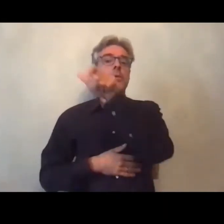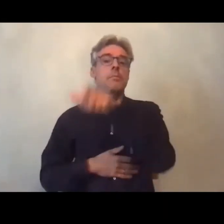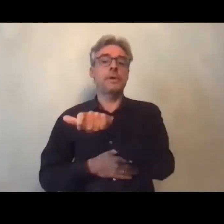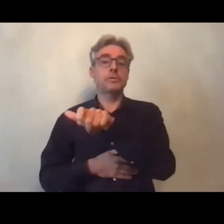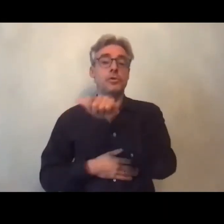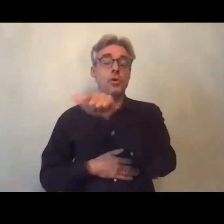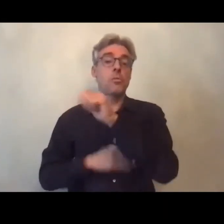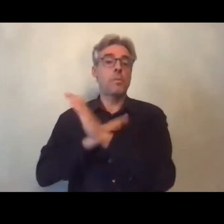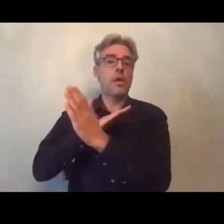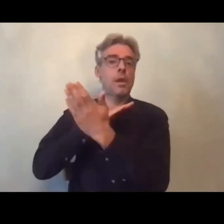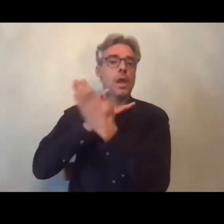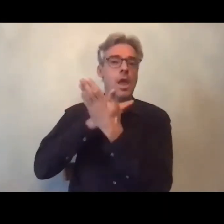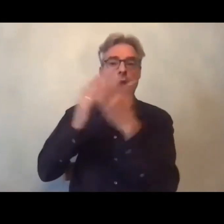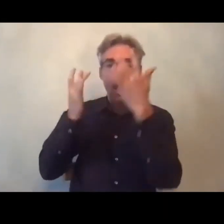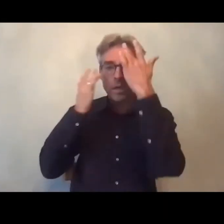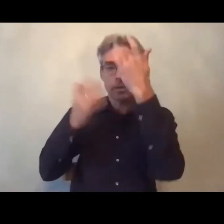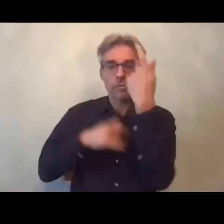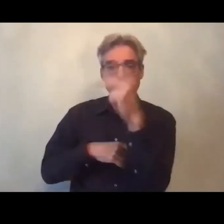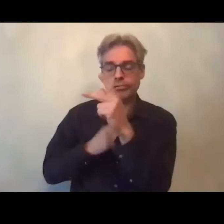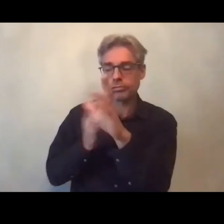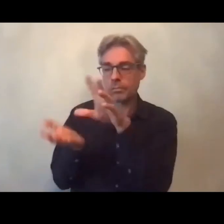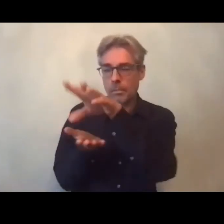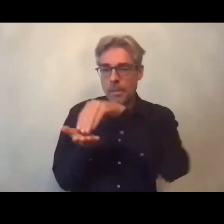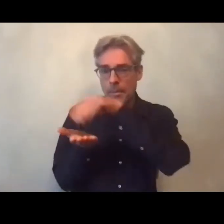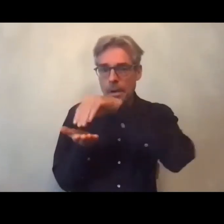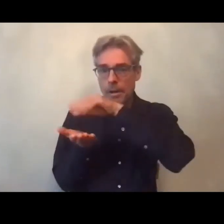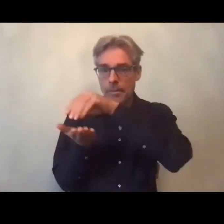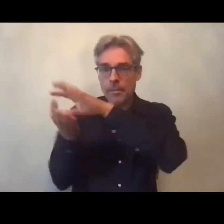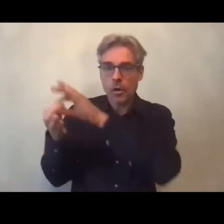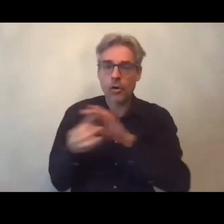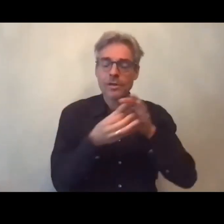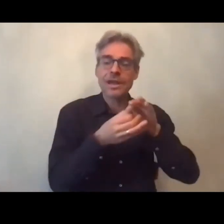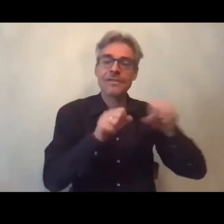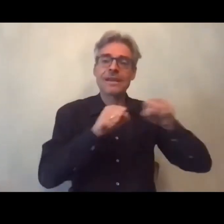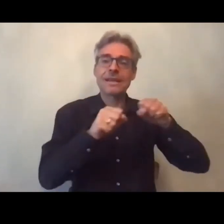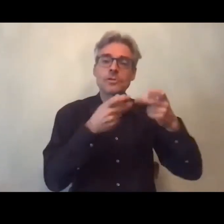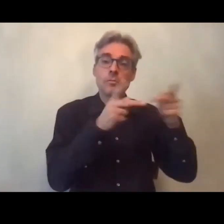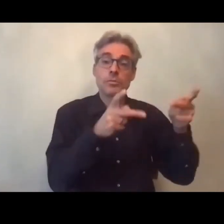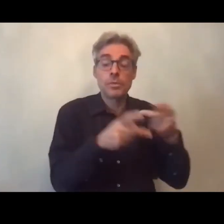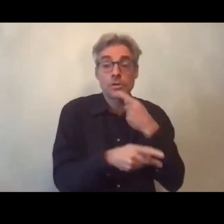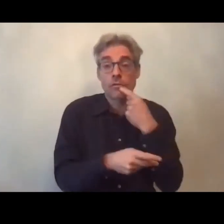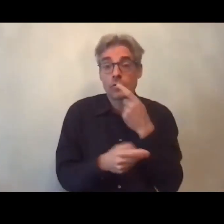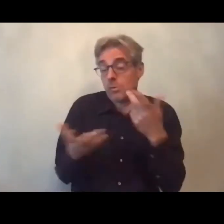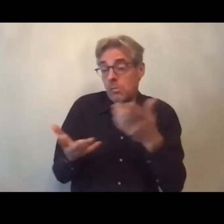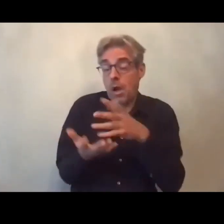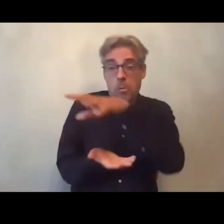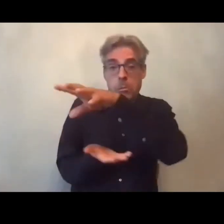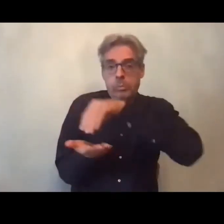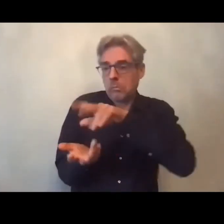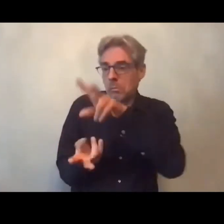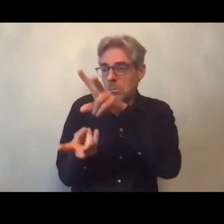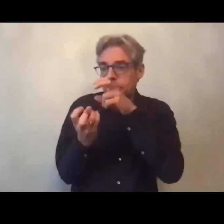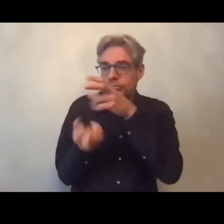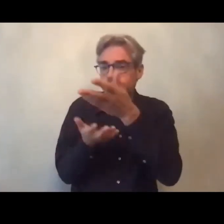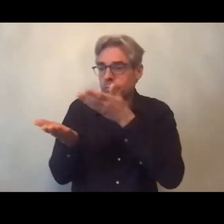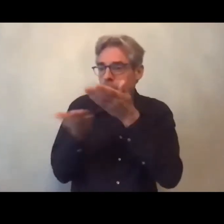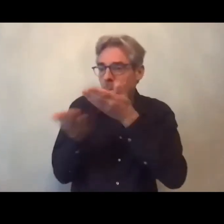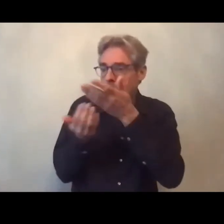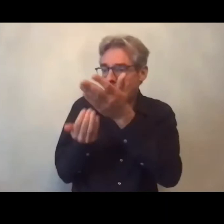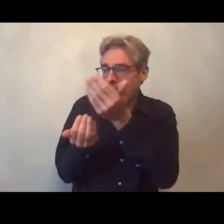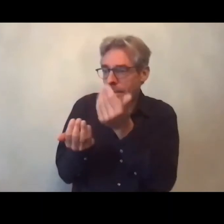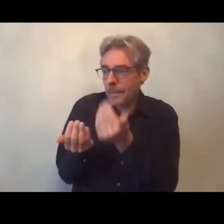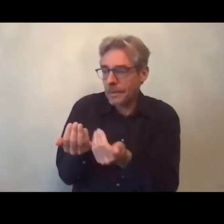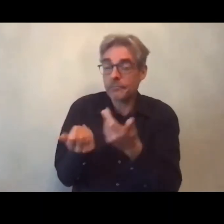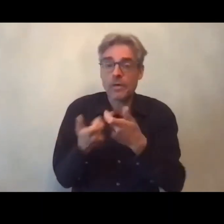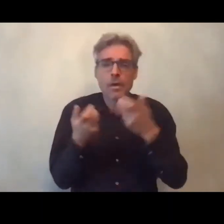pour saisir leur rapport à l'action publique donc c'est une approche par la réception de l'action publique une approche